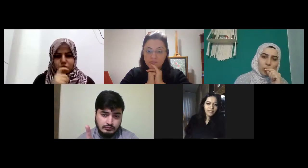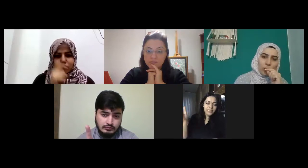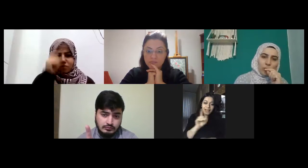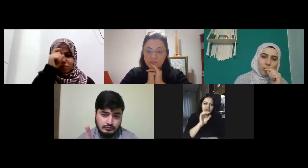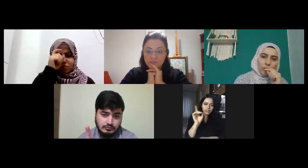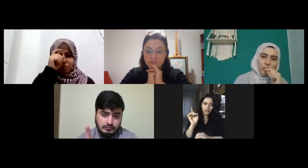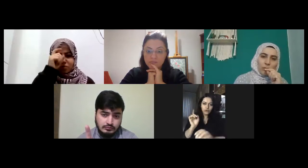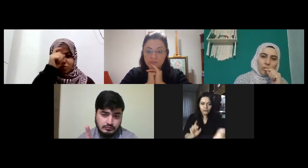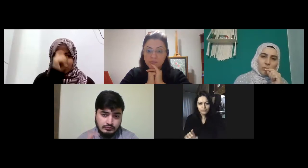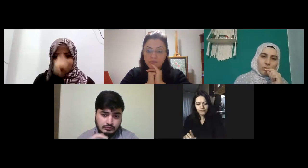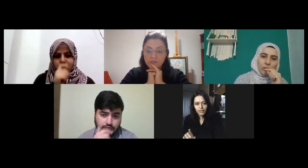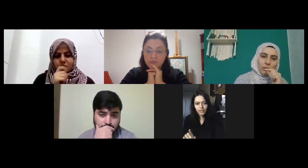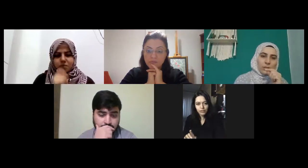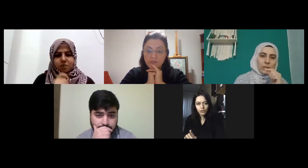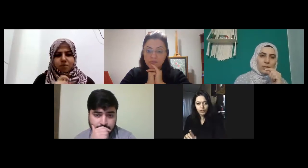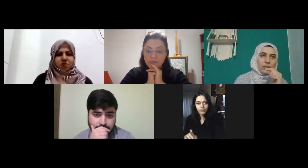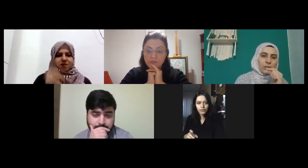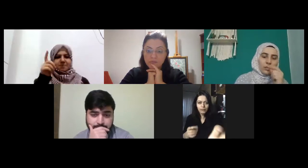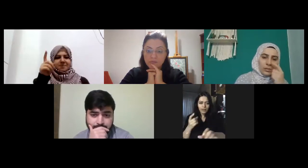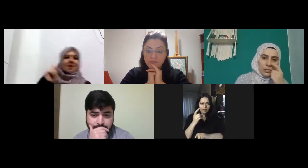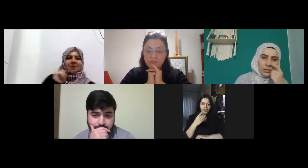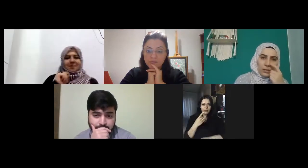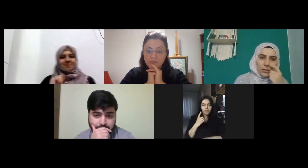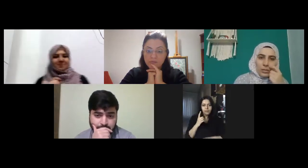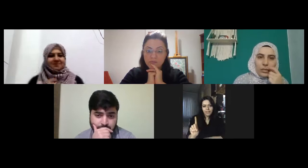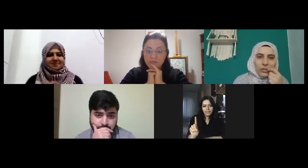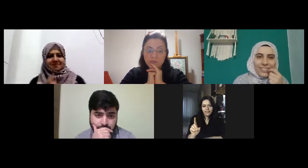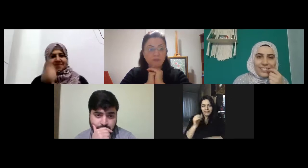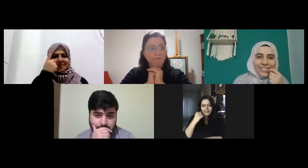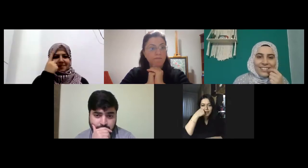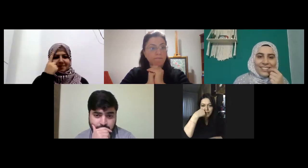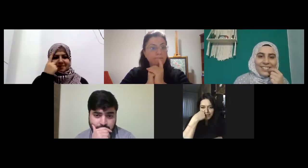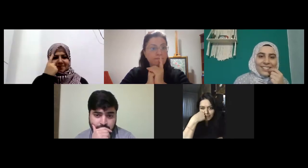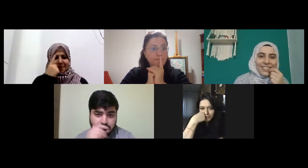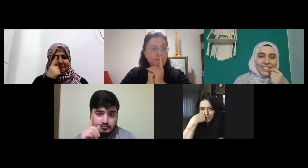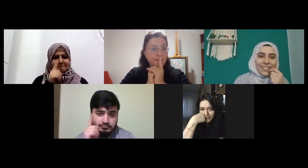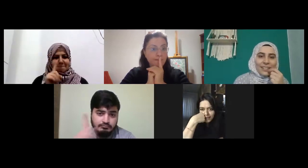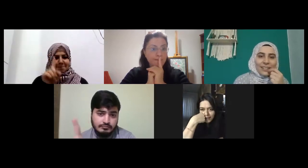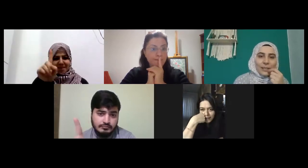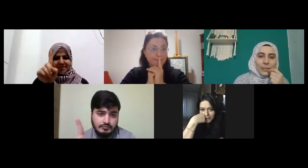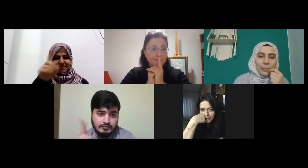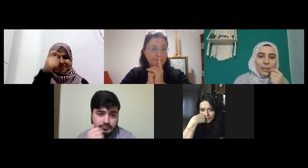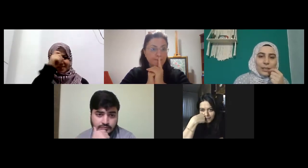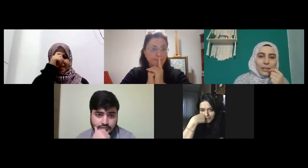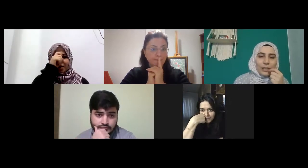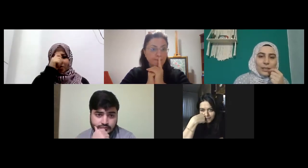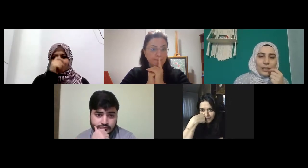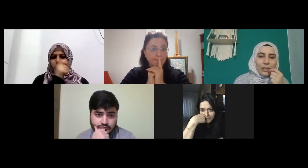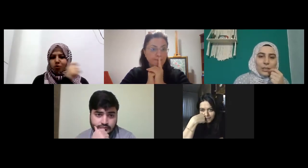yan yana çiziyorum yan yana şöyle çevireyim yapayım mı? yap bakalım bin dokuz